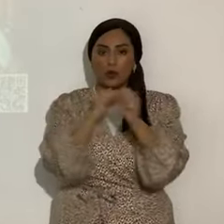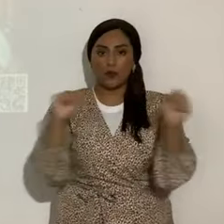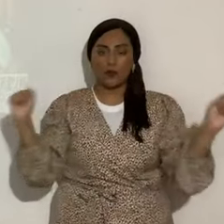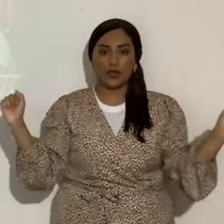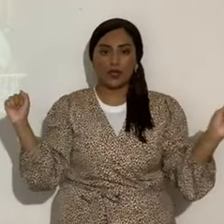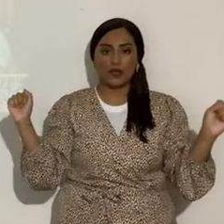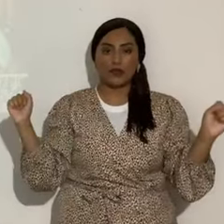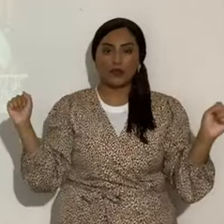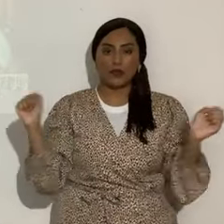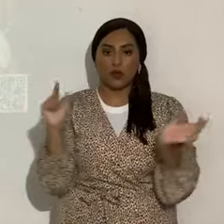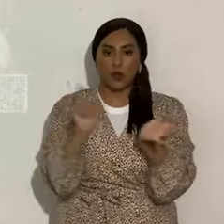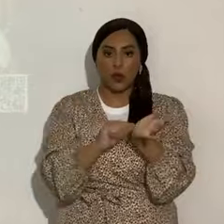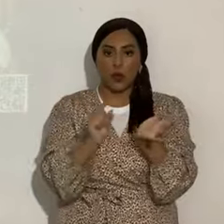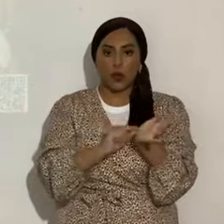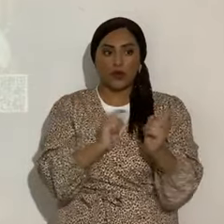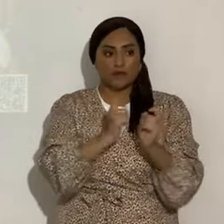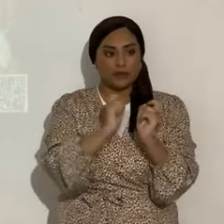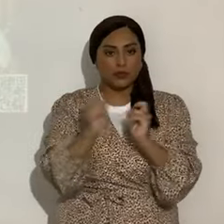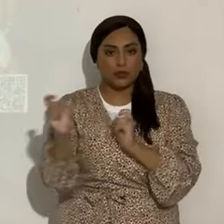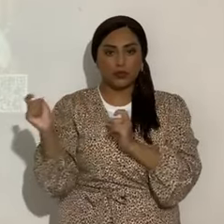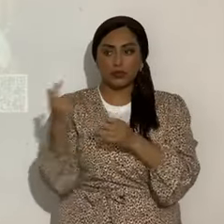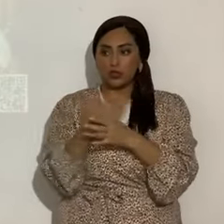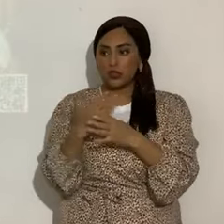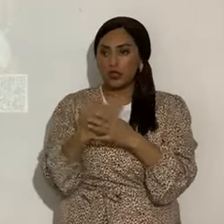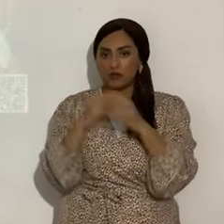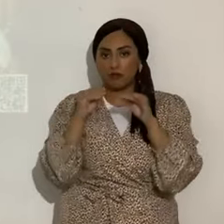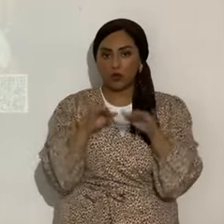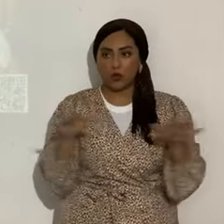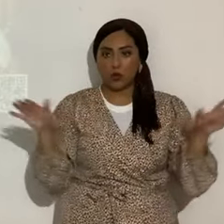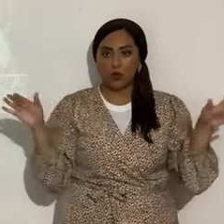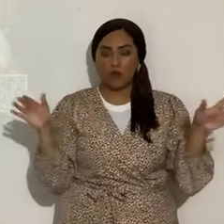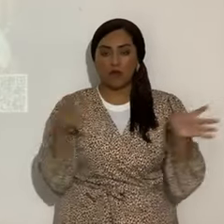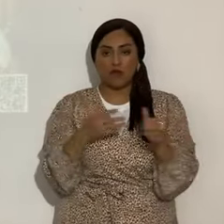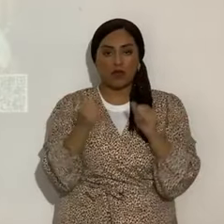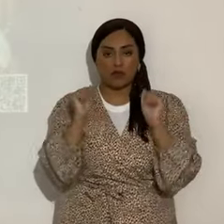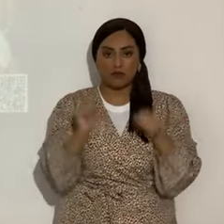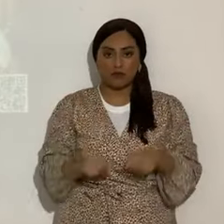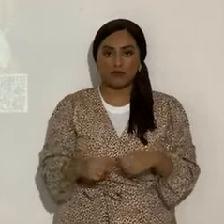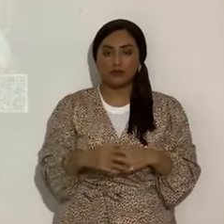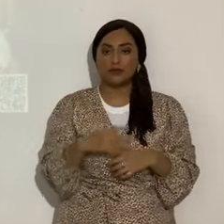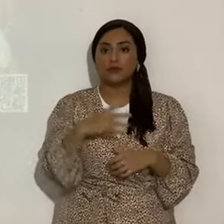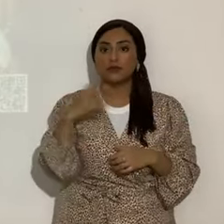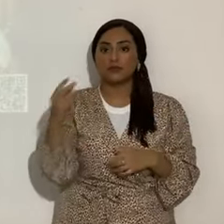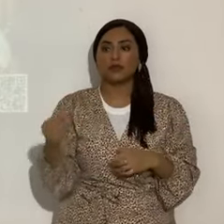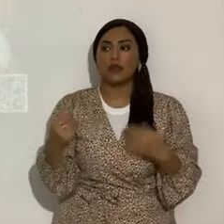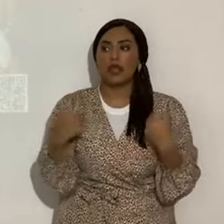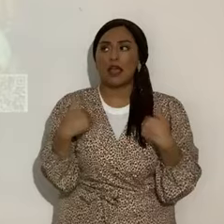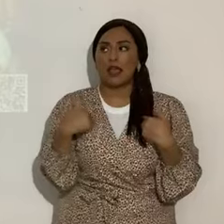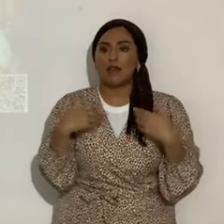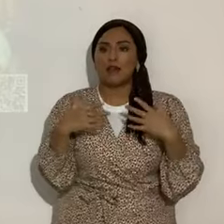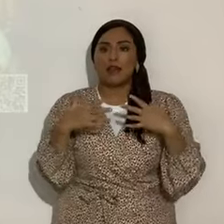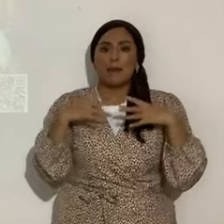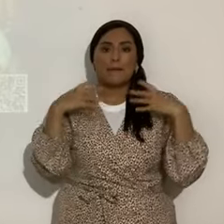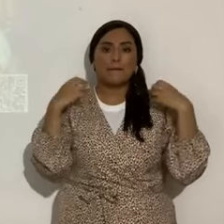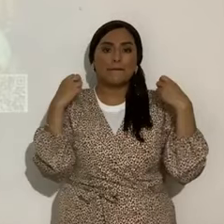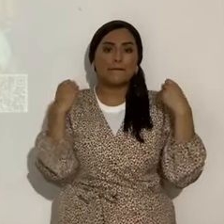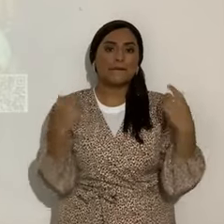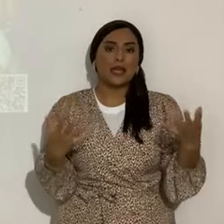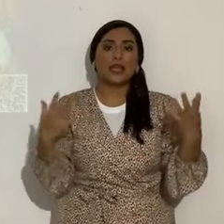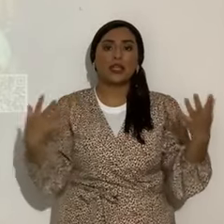¿sí? Para que le saquen copias y lo regalen lo más pronto posible. Y hay muchísimos nuevecitos. Entonces,